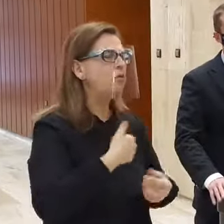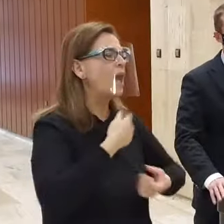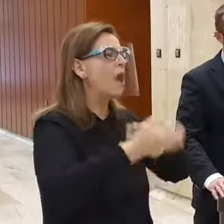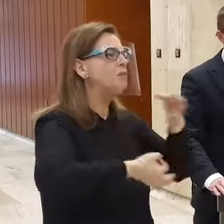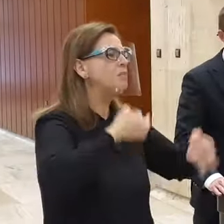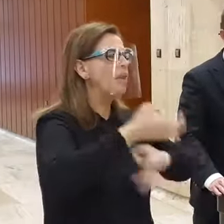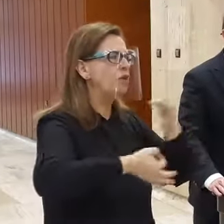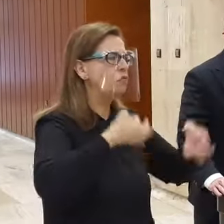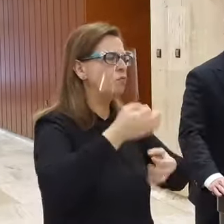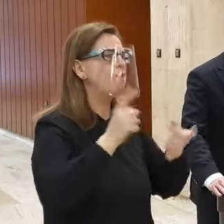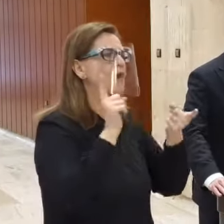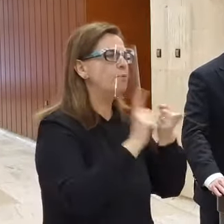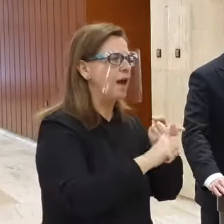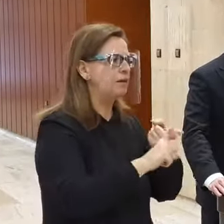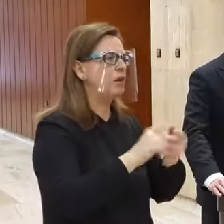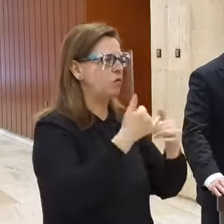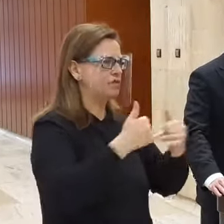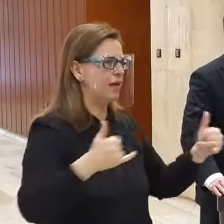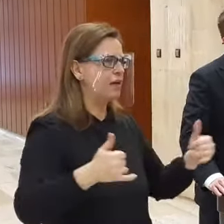informovali našich partnerov zahraničí.